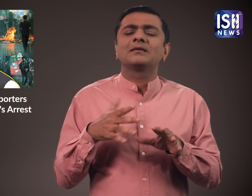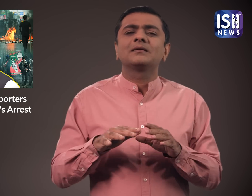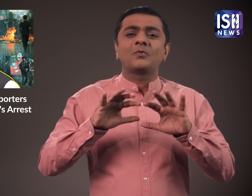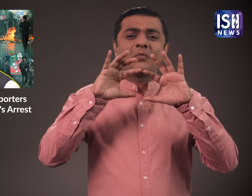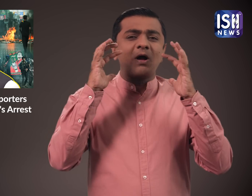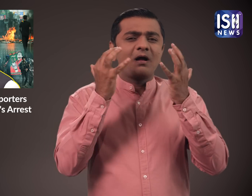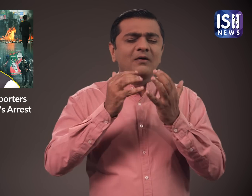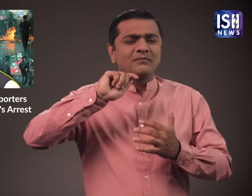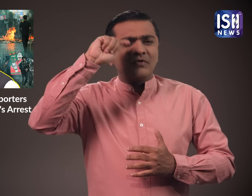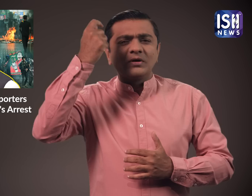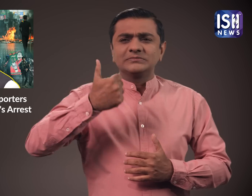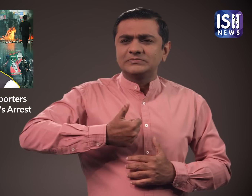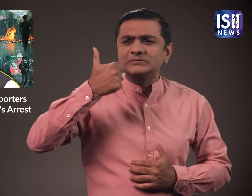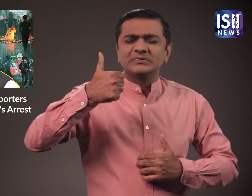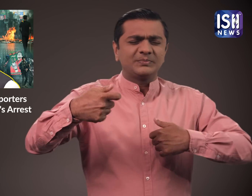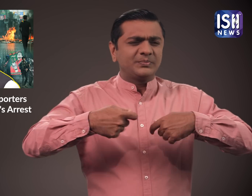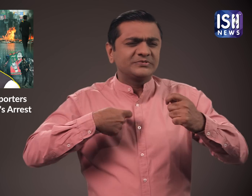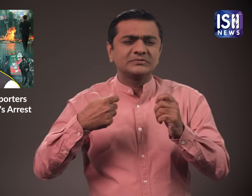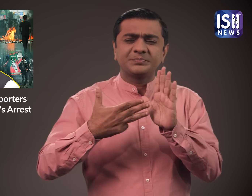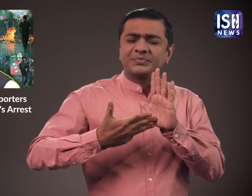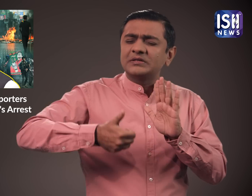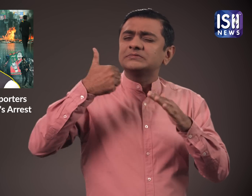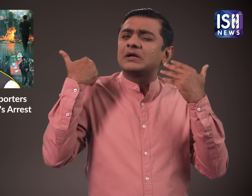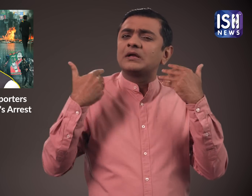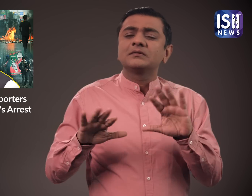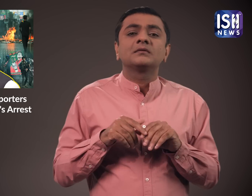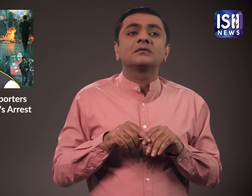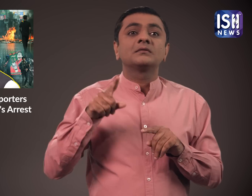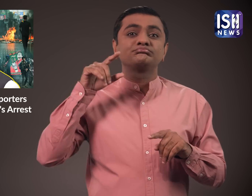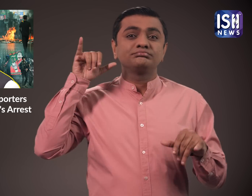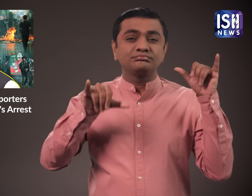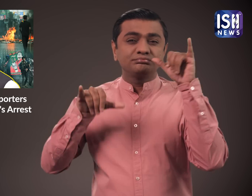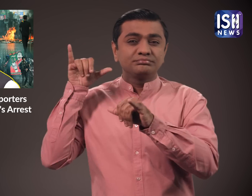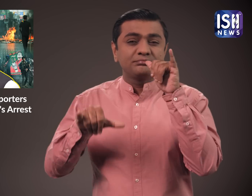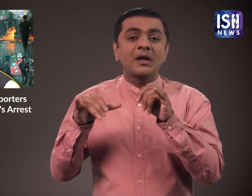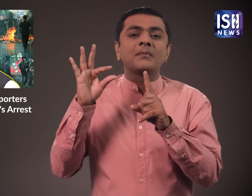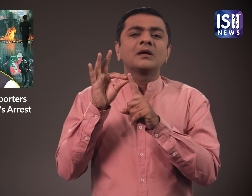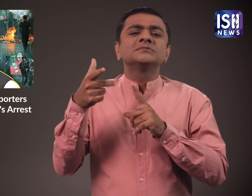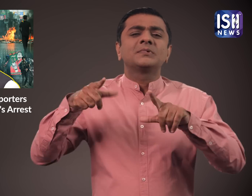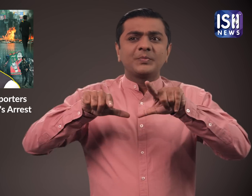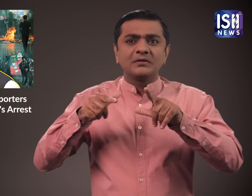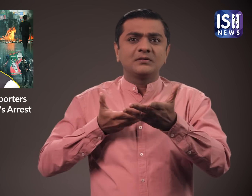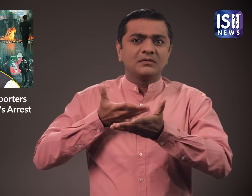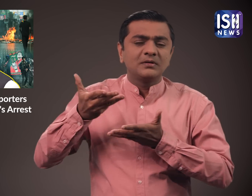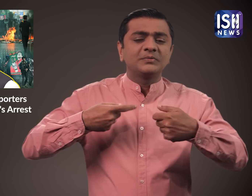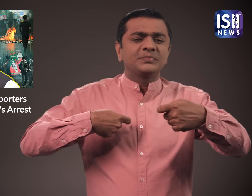जब भी विदेशी प्रतिनिदी, व्यापारी, मंत्री, बैठक, व्यापार आदी के लिए पाकिस्तान जाते है